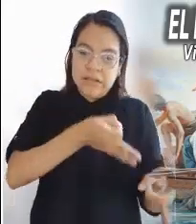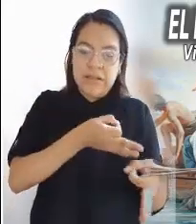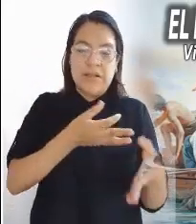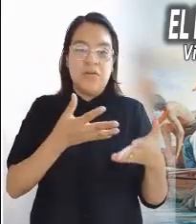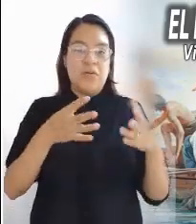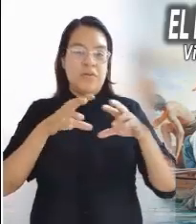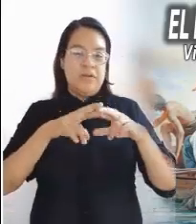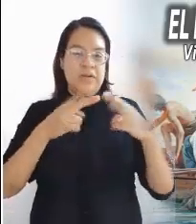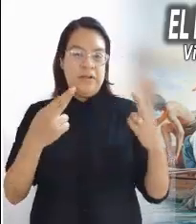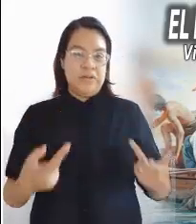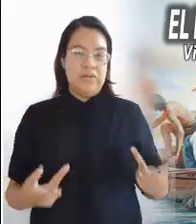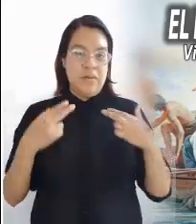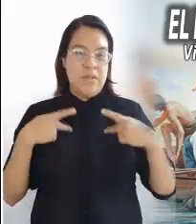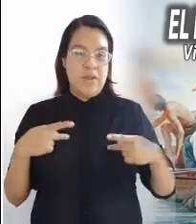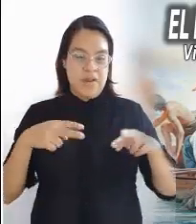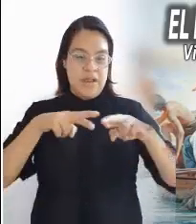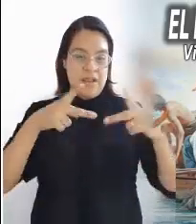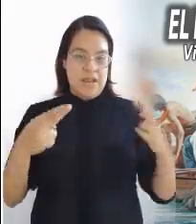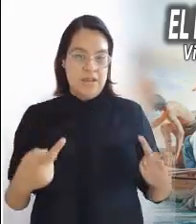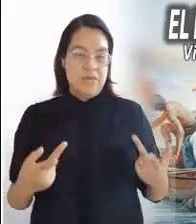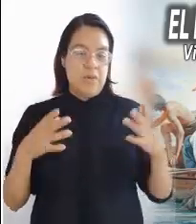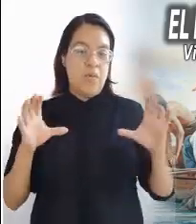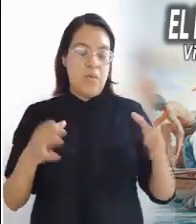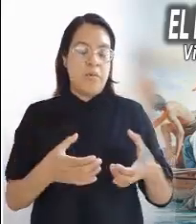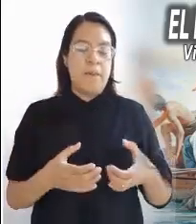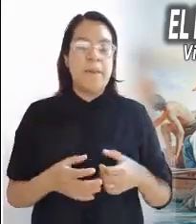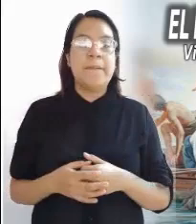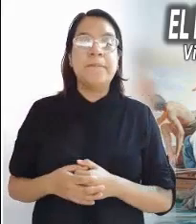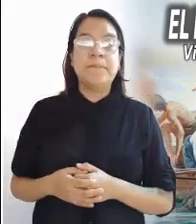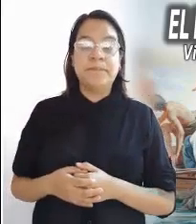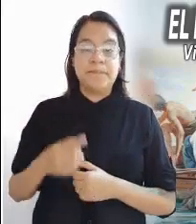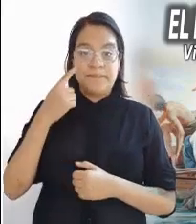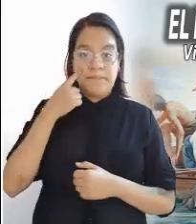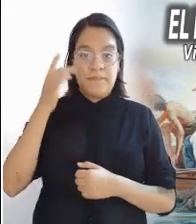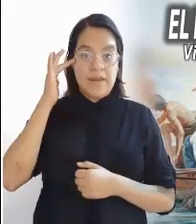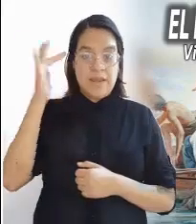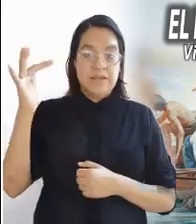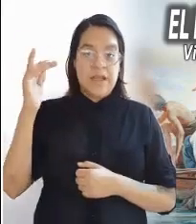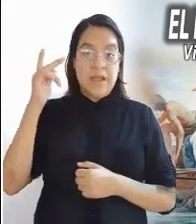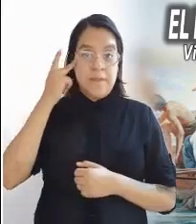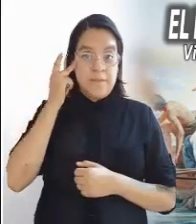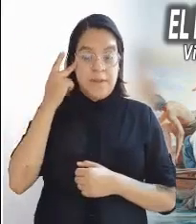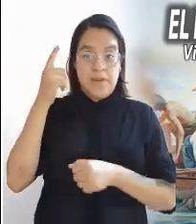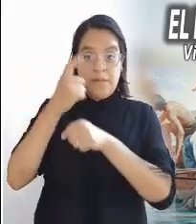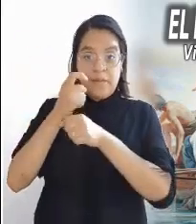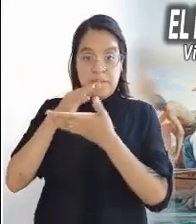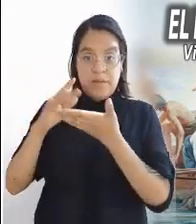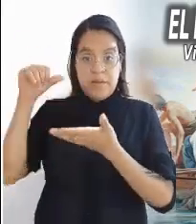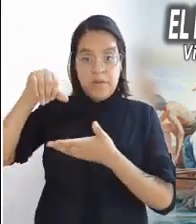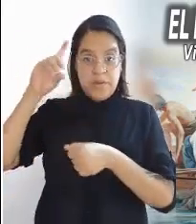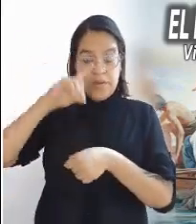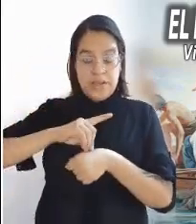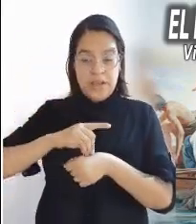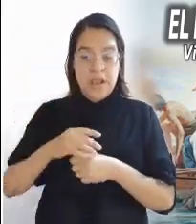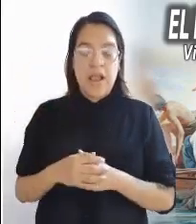la integridad de la persona y de la comunidad. San Pedro, la primera lectura de este día, cuestionado sobre la forma de